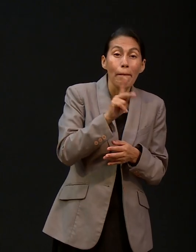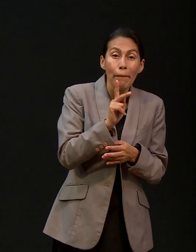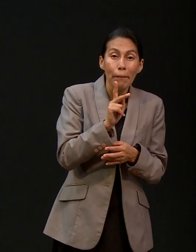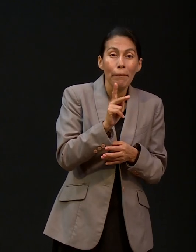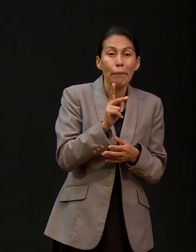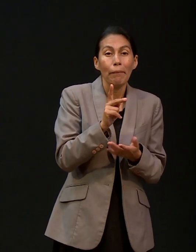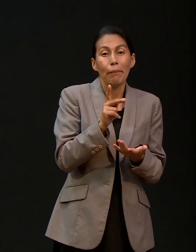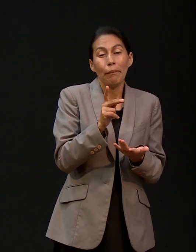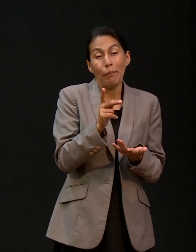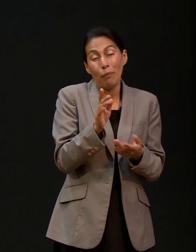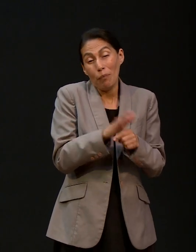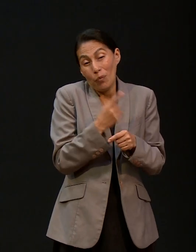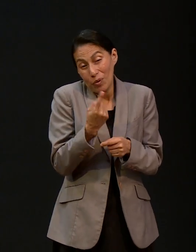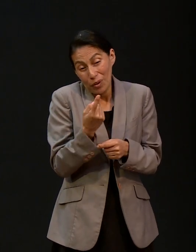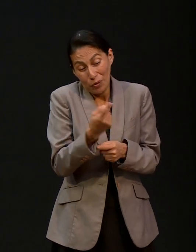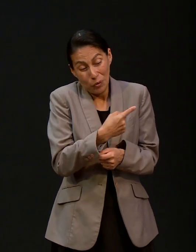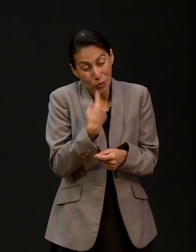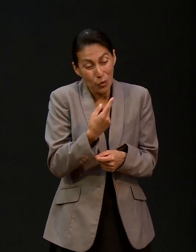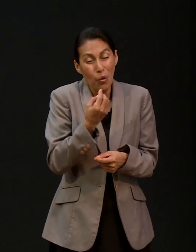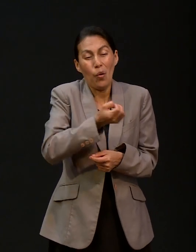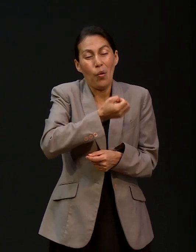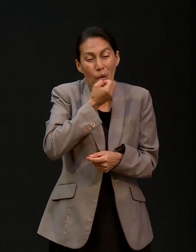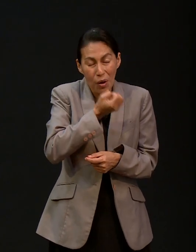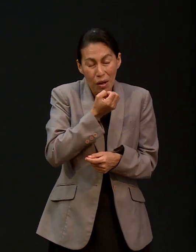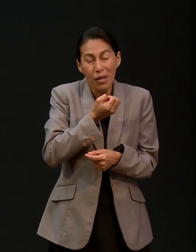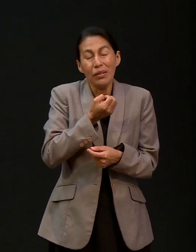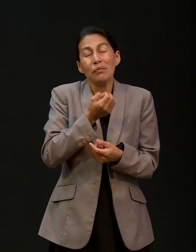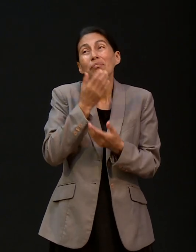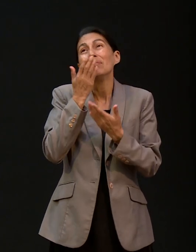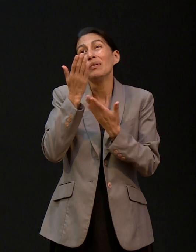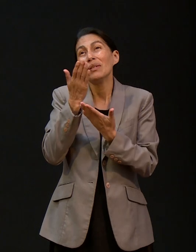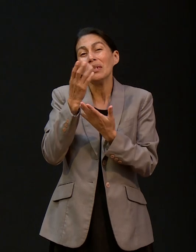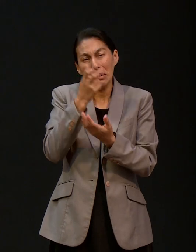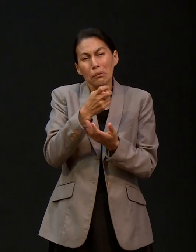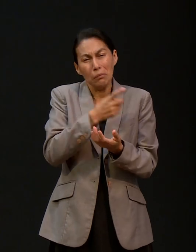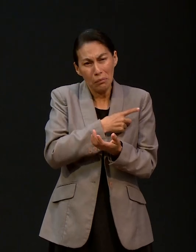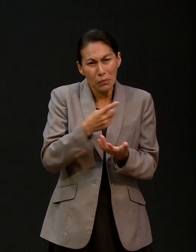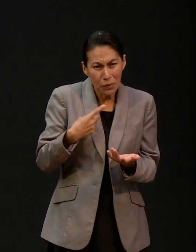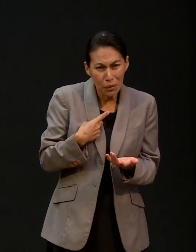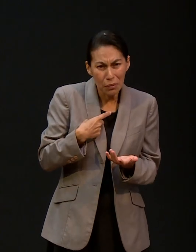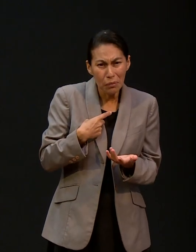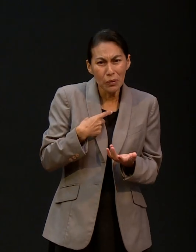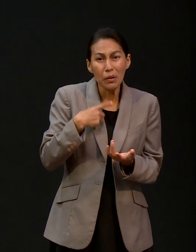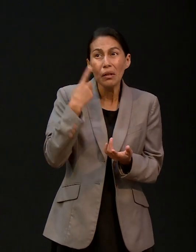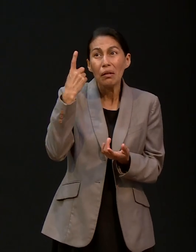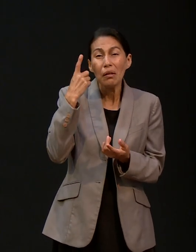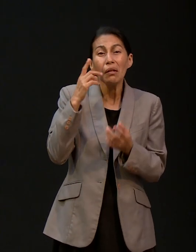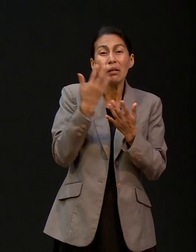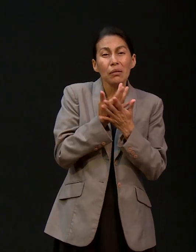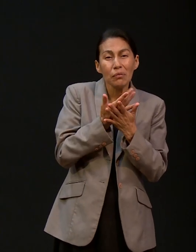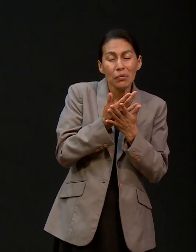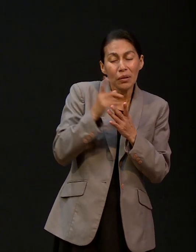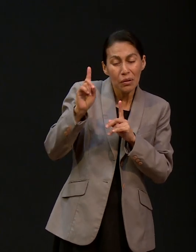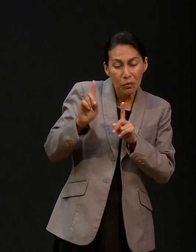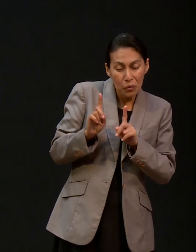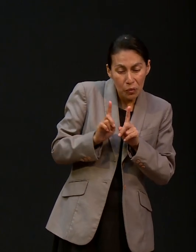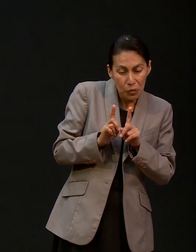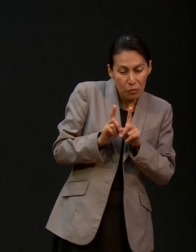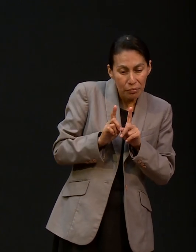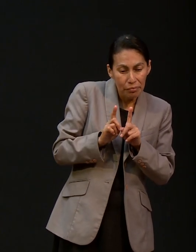orar en el nombre de Jesucristo. Qué maravilloso. Por eso, en este programa oramos por todos ustedes.